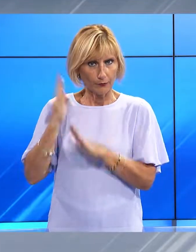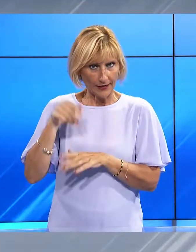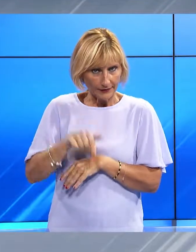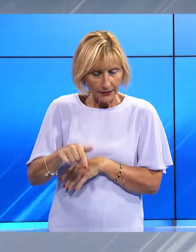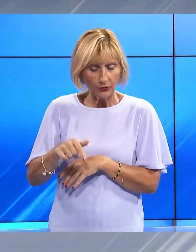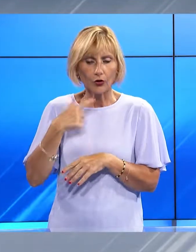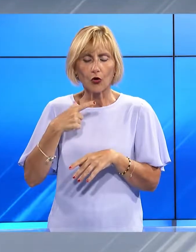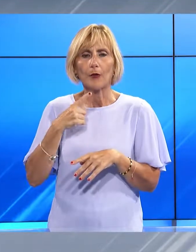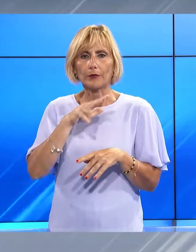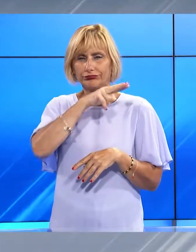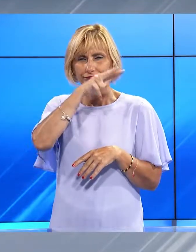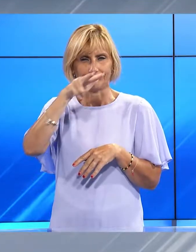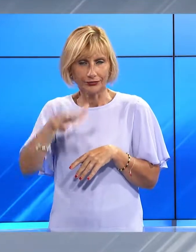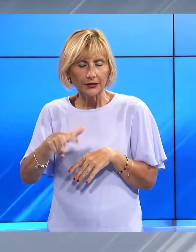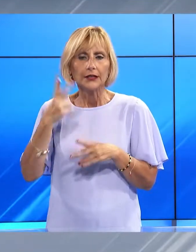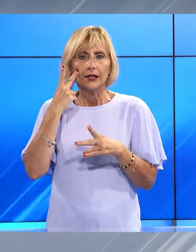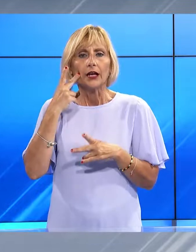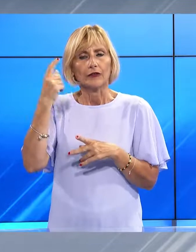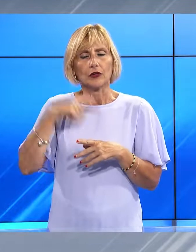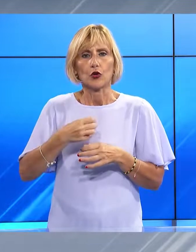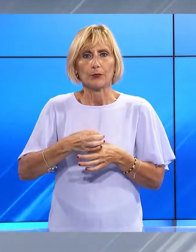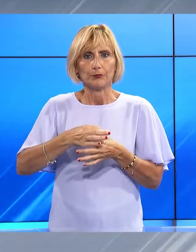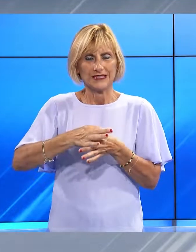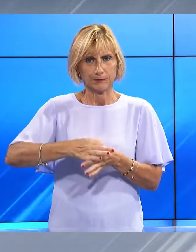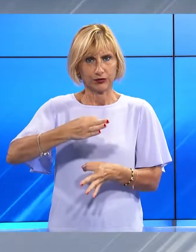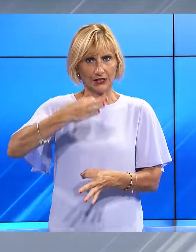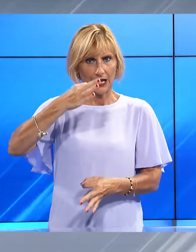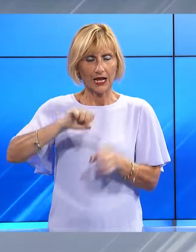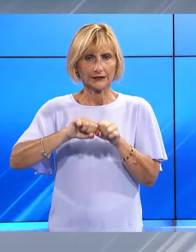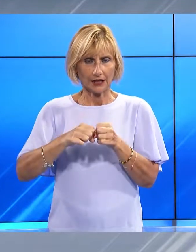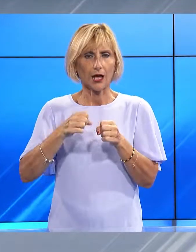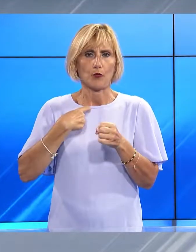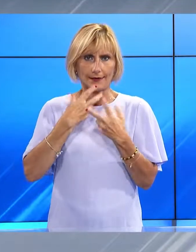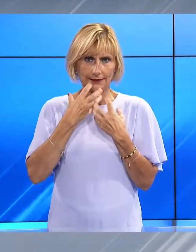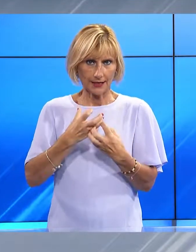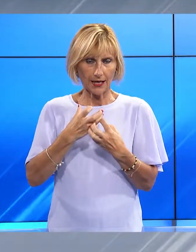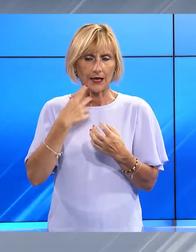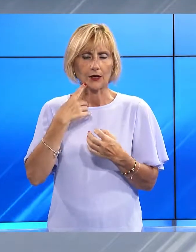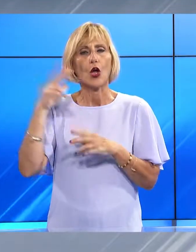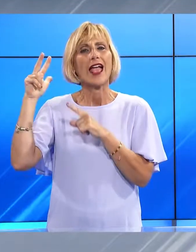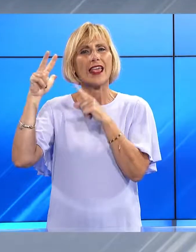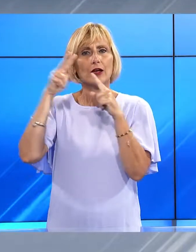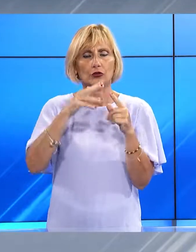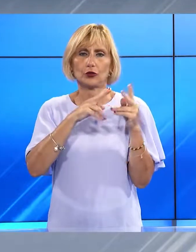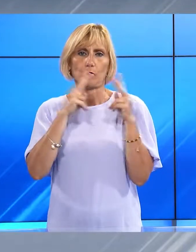riferiscono di un serio trauma spinale. L'elicottero lo ha portato all'ospedale Pisano di Cisanello.